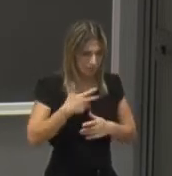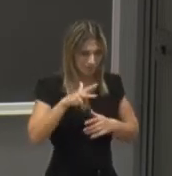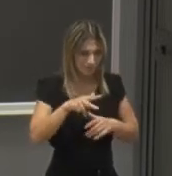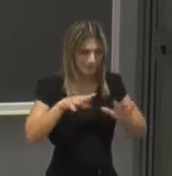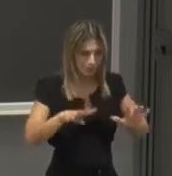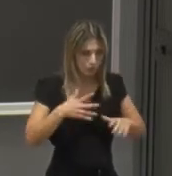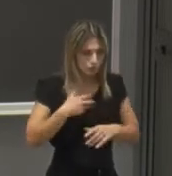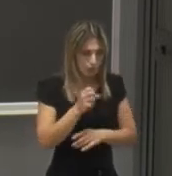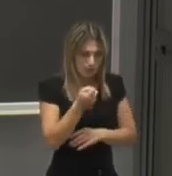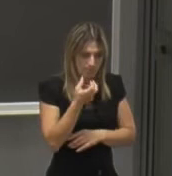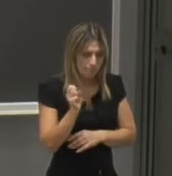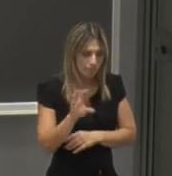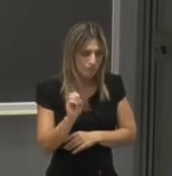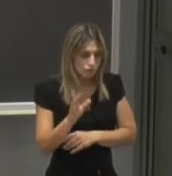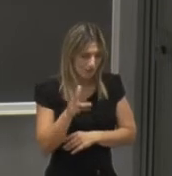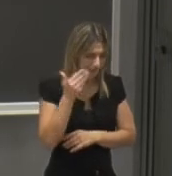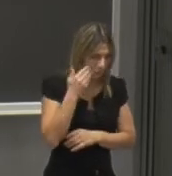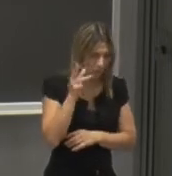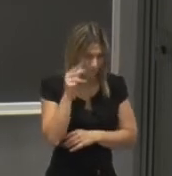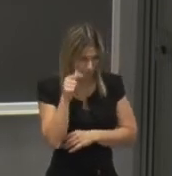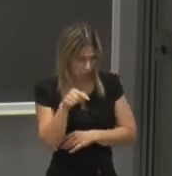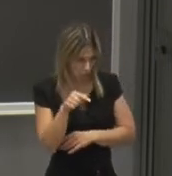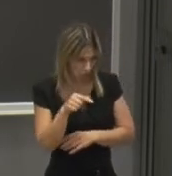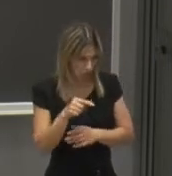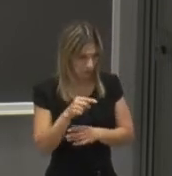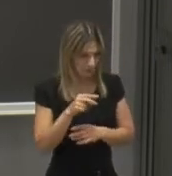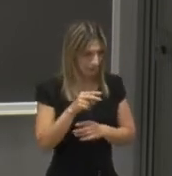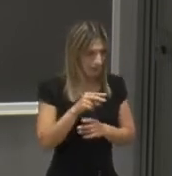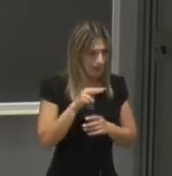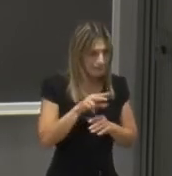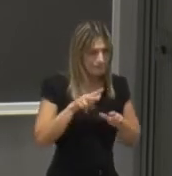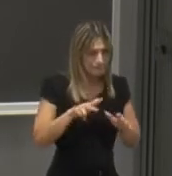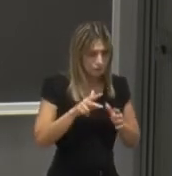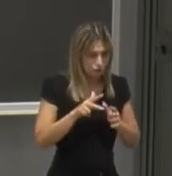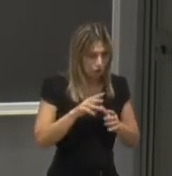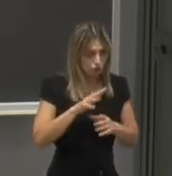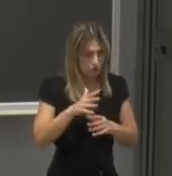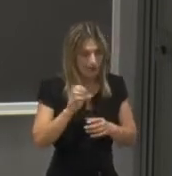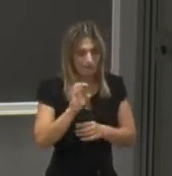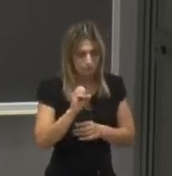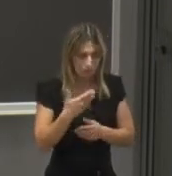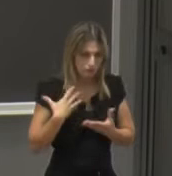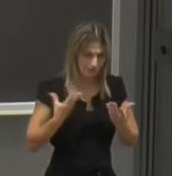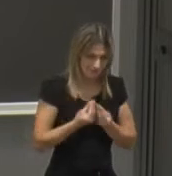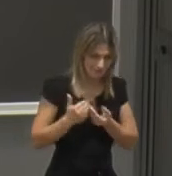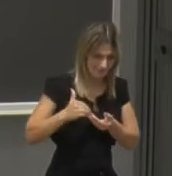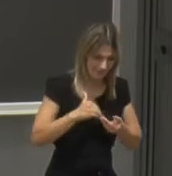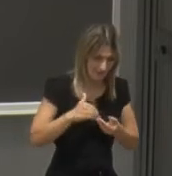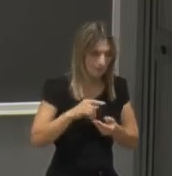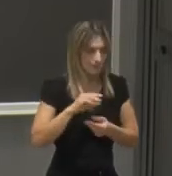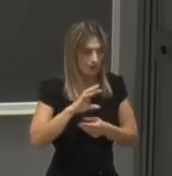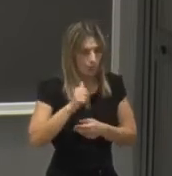tra professoresse e professori ordinari 28 tra professoresse e professori associati 11